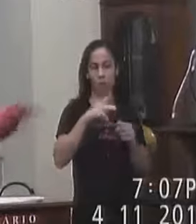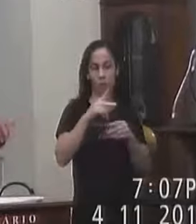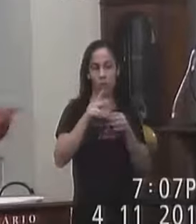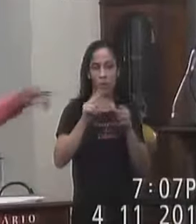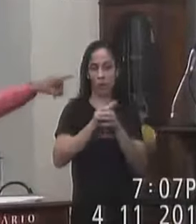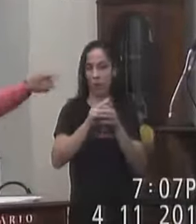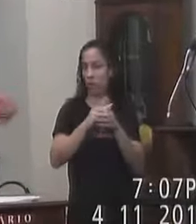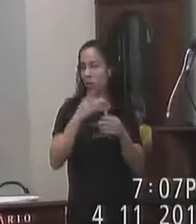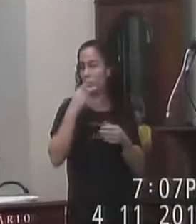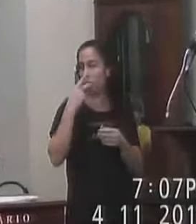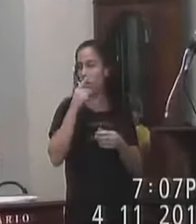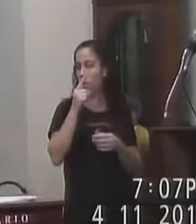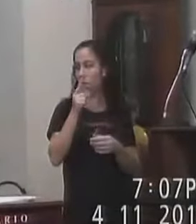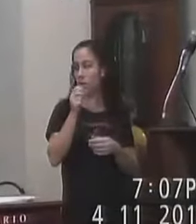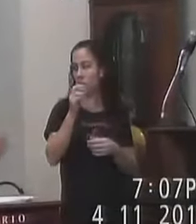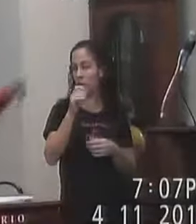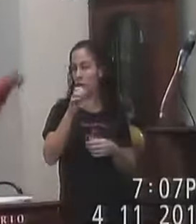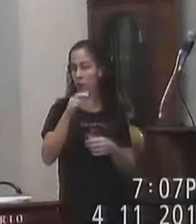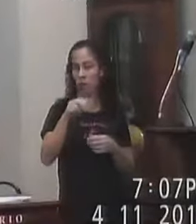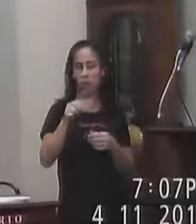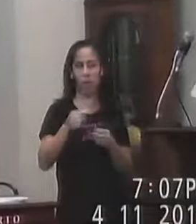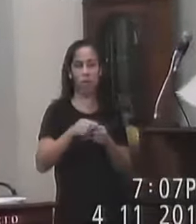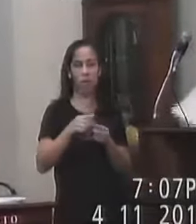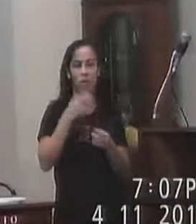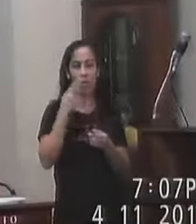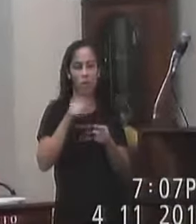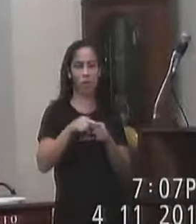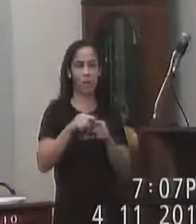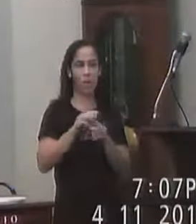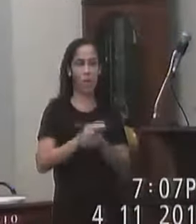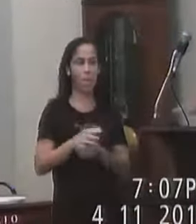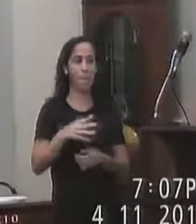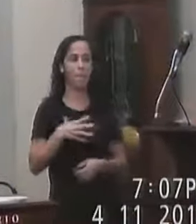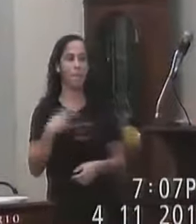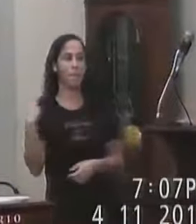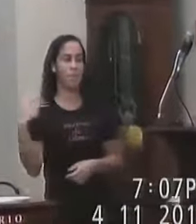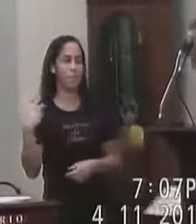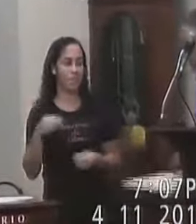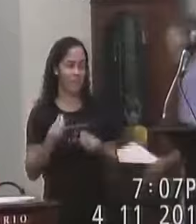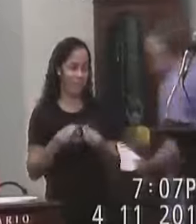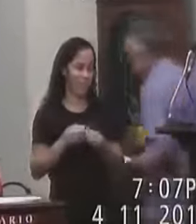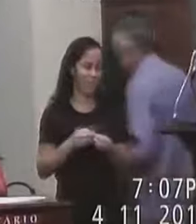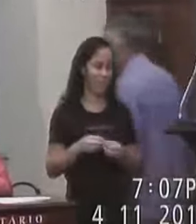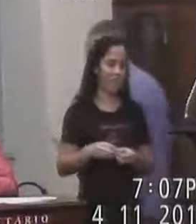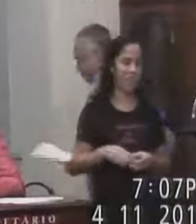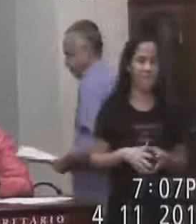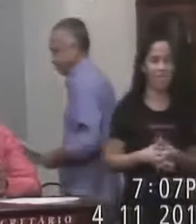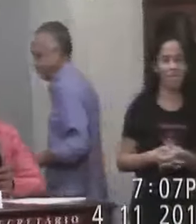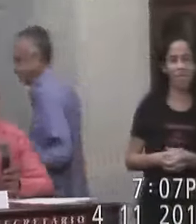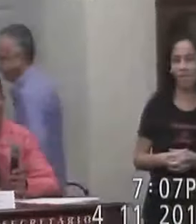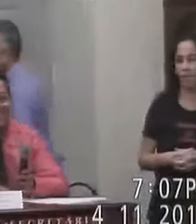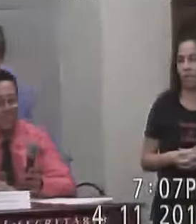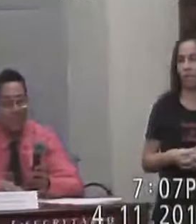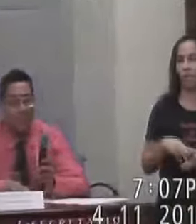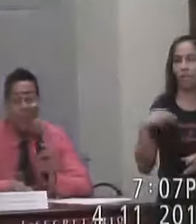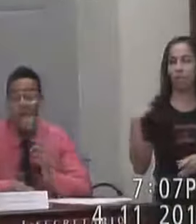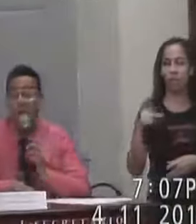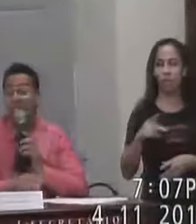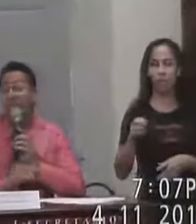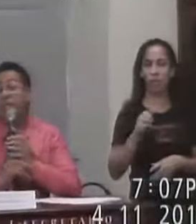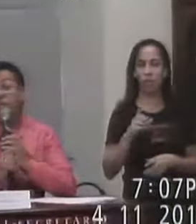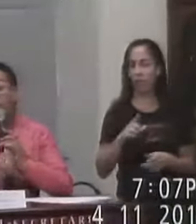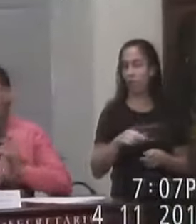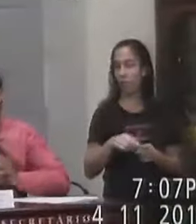que lá Em Parapêuna Pega também O G1.com.br Fala para os filhos do desastre Lá Tá vereador Vereador Professor Rafael